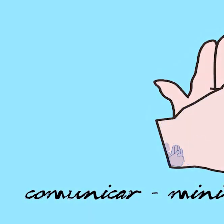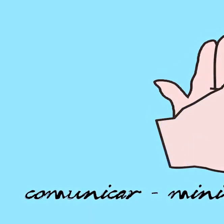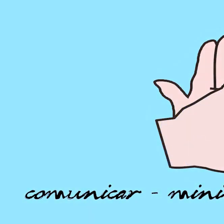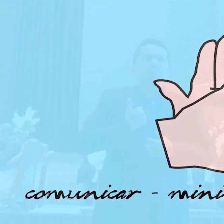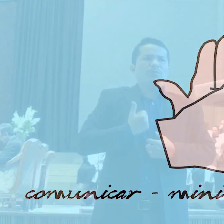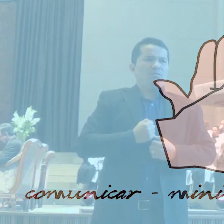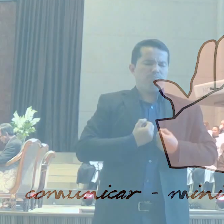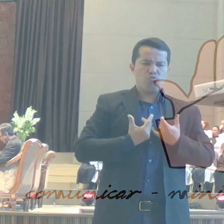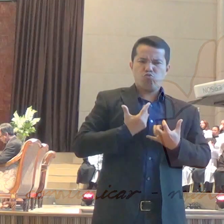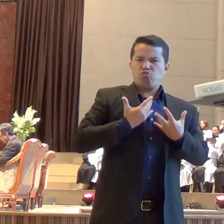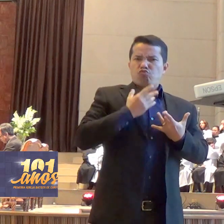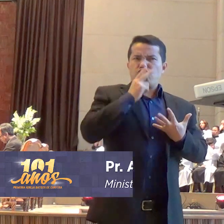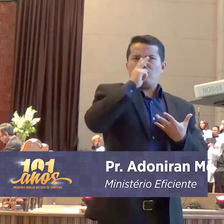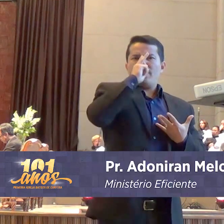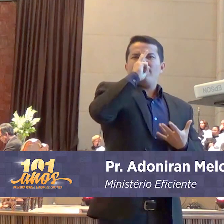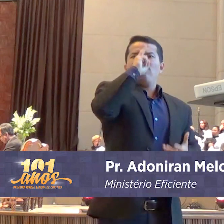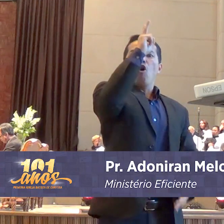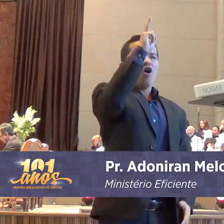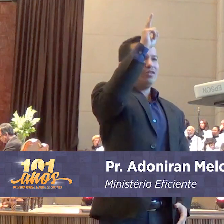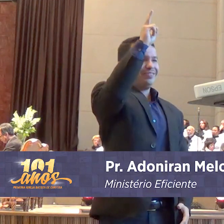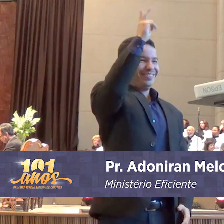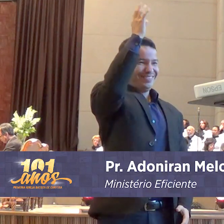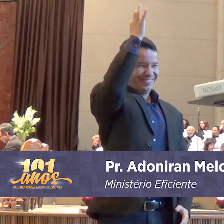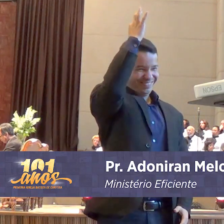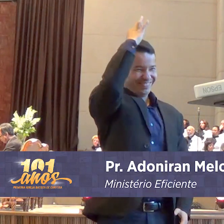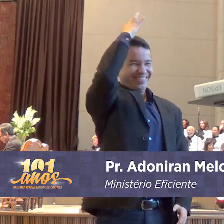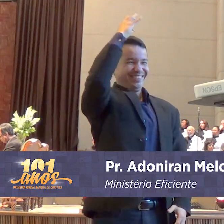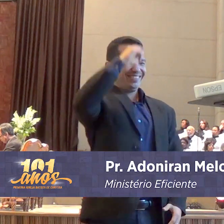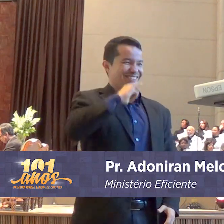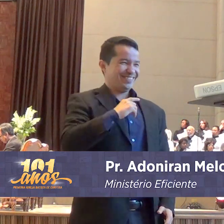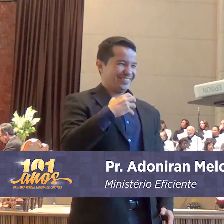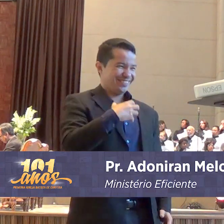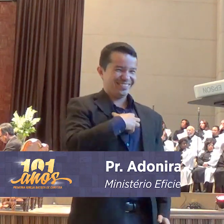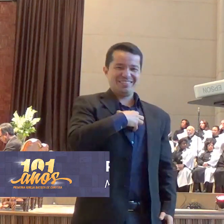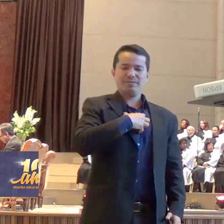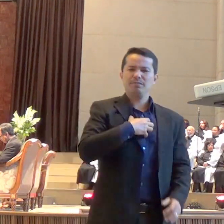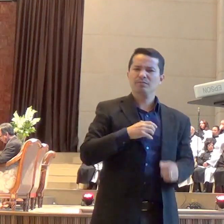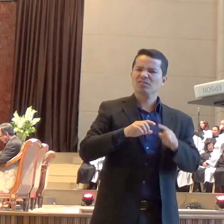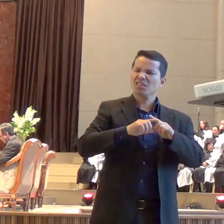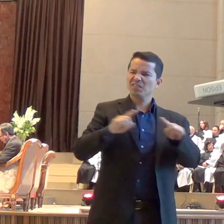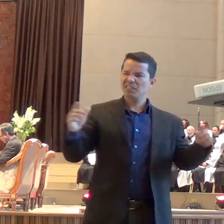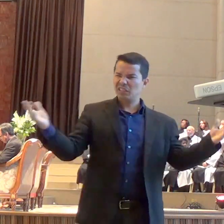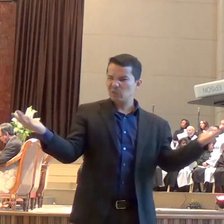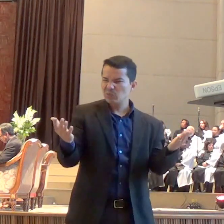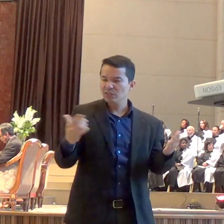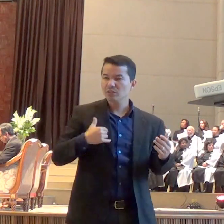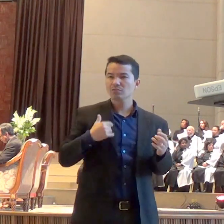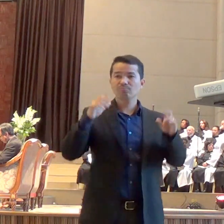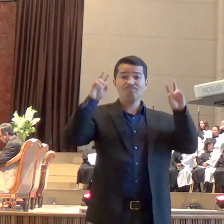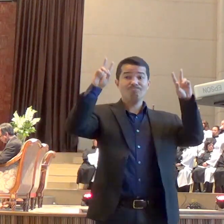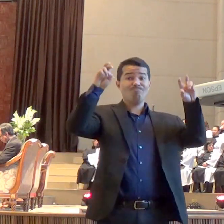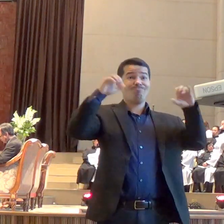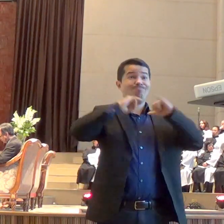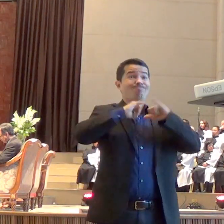Mas hoje eu queria falar sobre algo que nem sempre é pregado, que é Deus